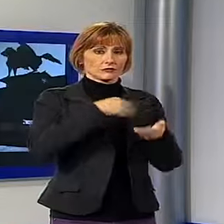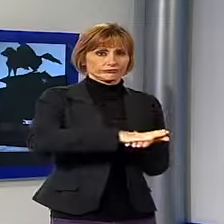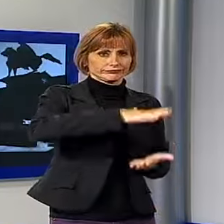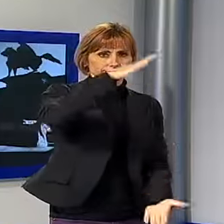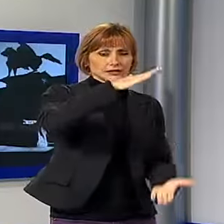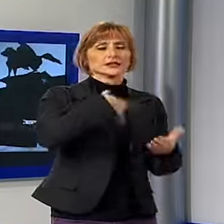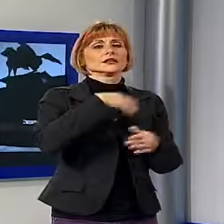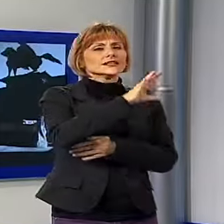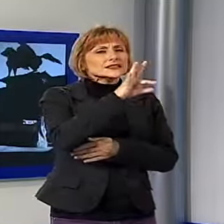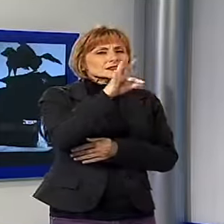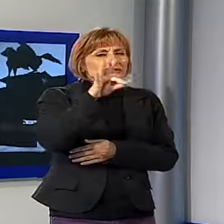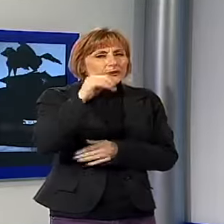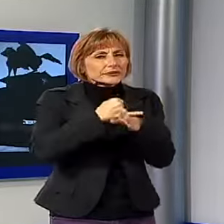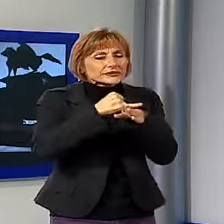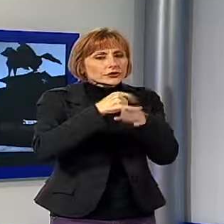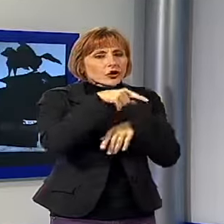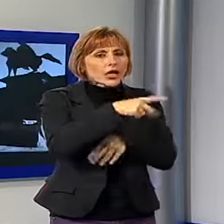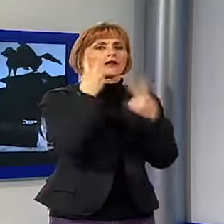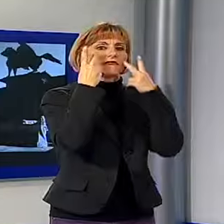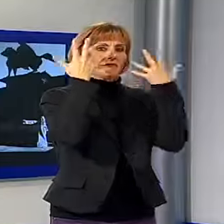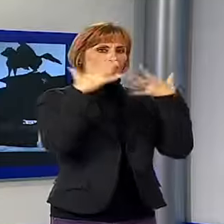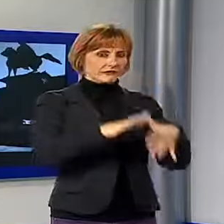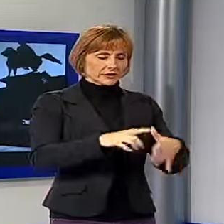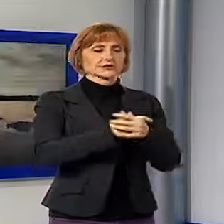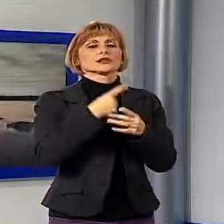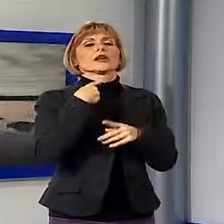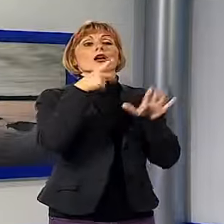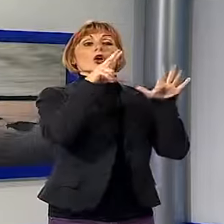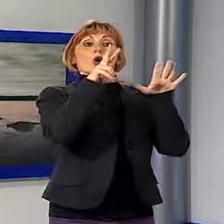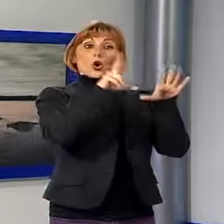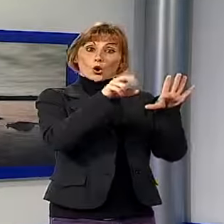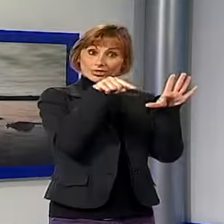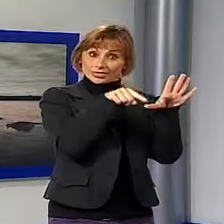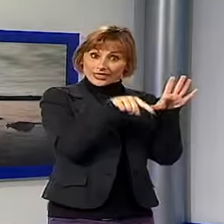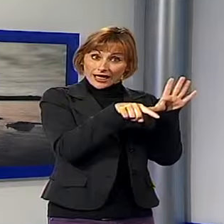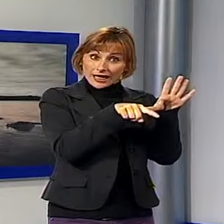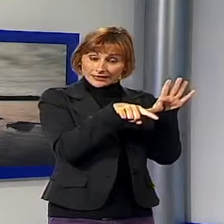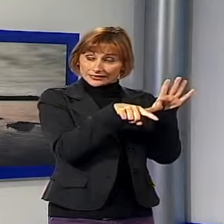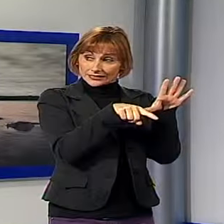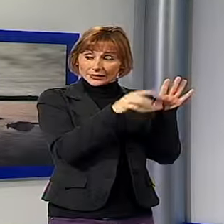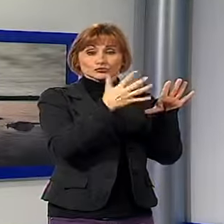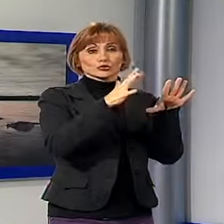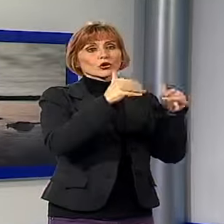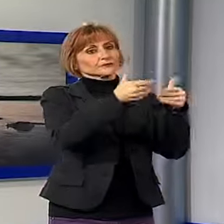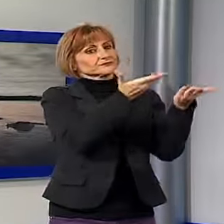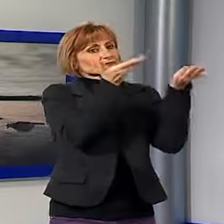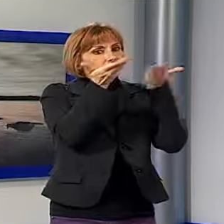visti, di cui 80 circa poi saranno ospitati nei negozi, ristoranti,